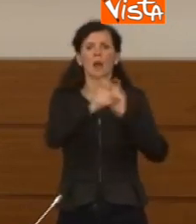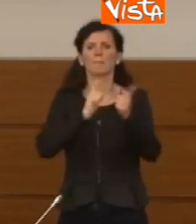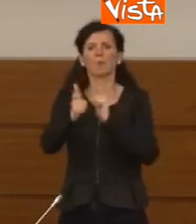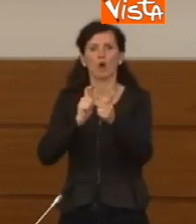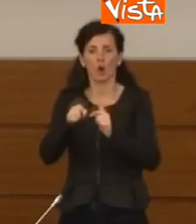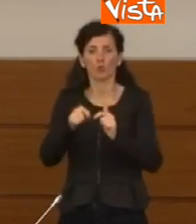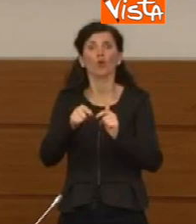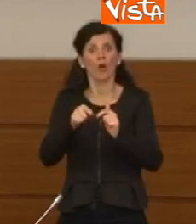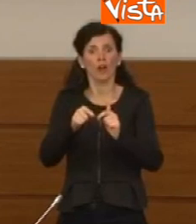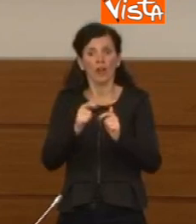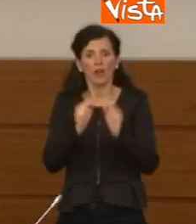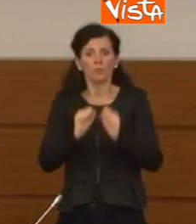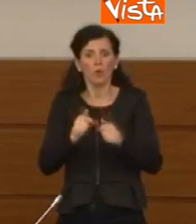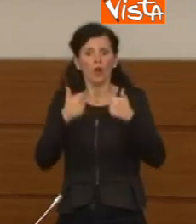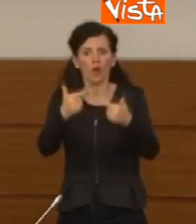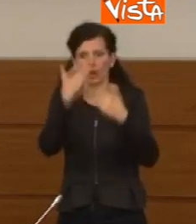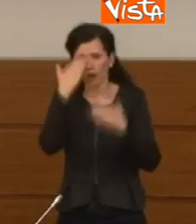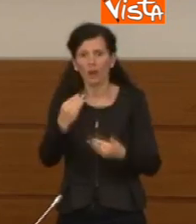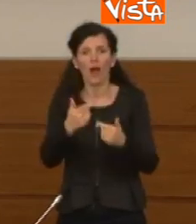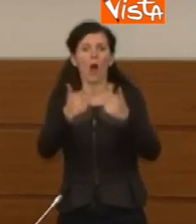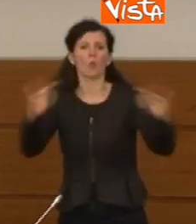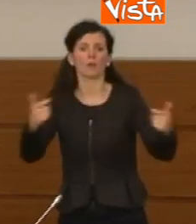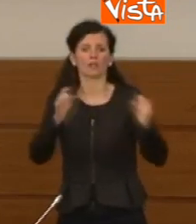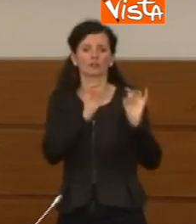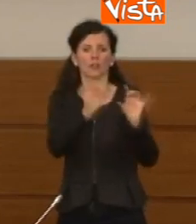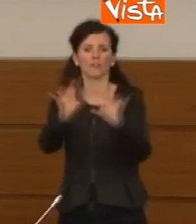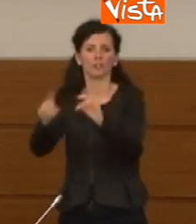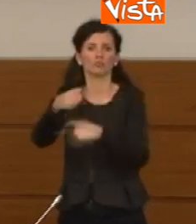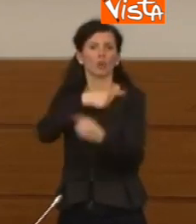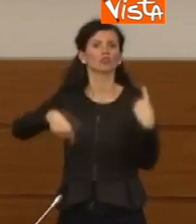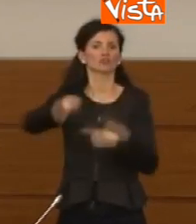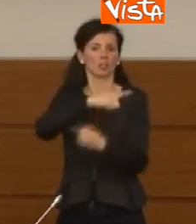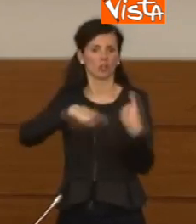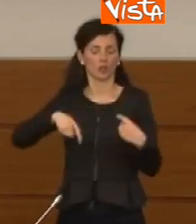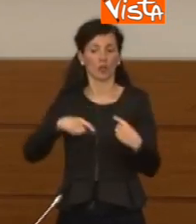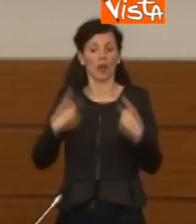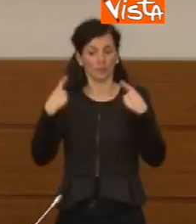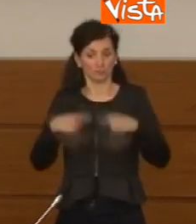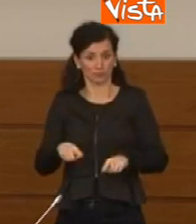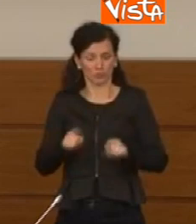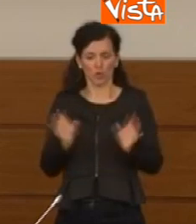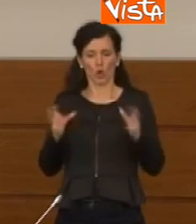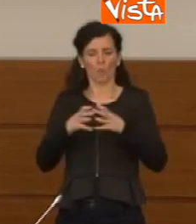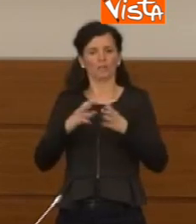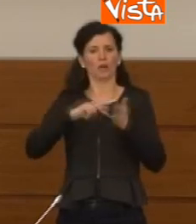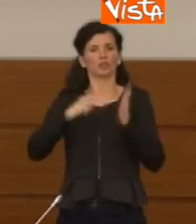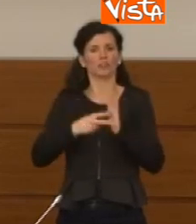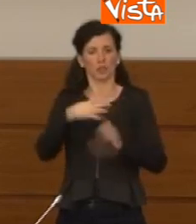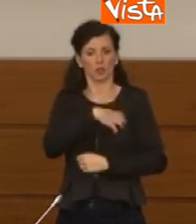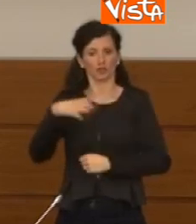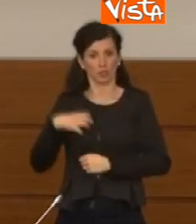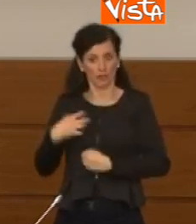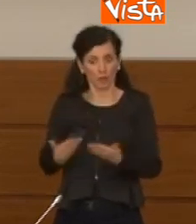probabilità di circolazione quindi questo è il motivo per cui è stato proposto dal Comitato Tecnico Scientifico e